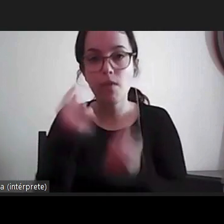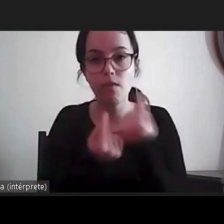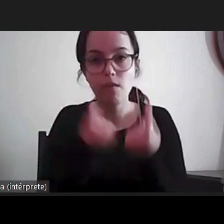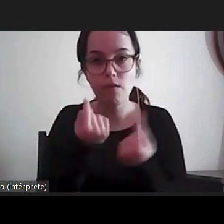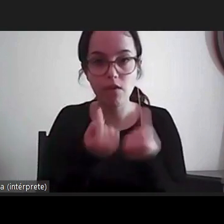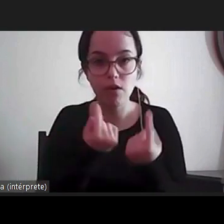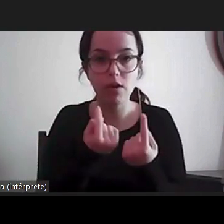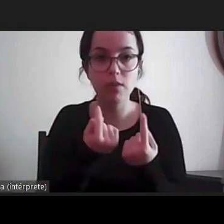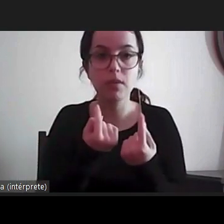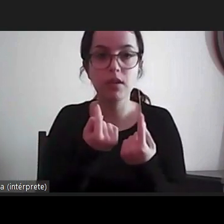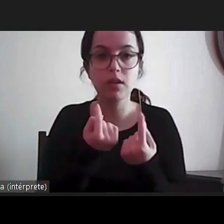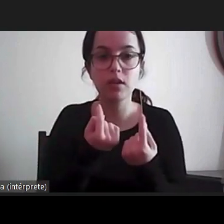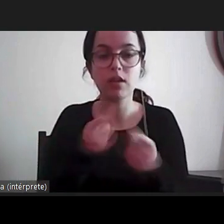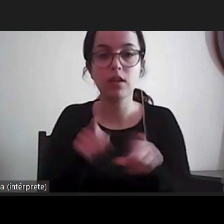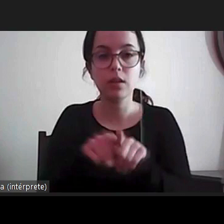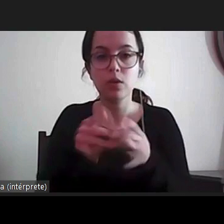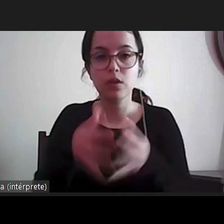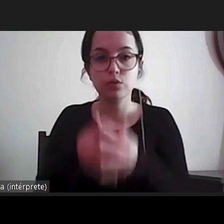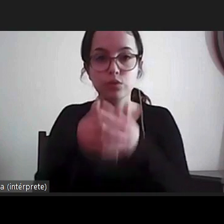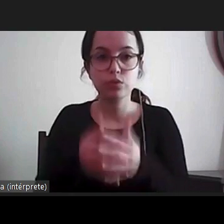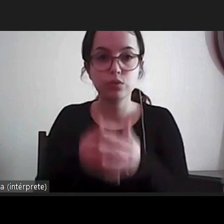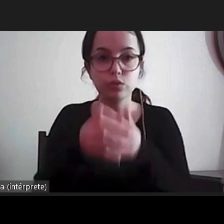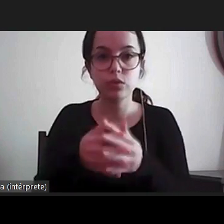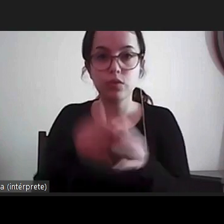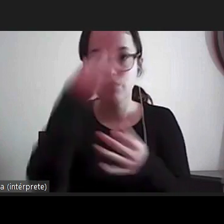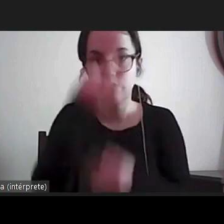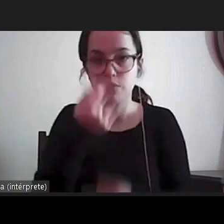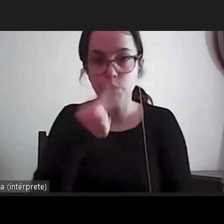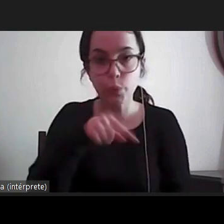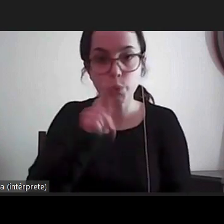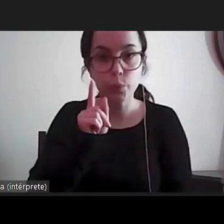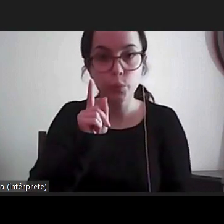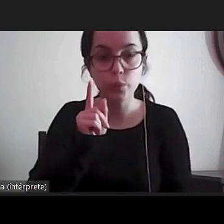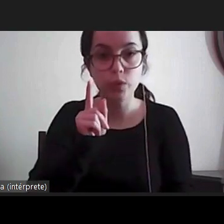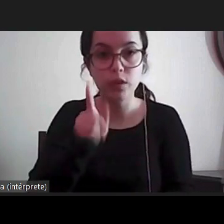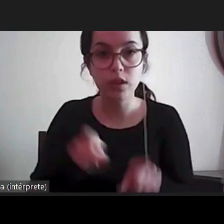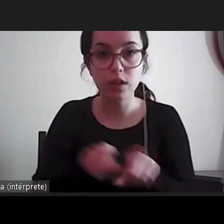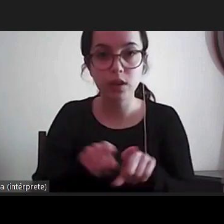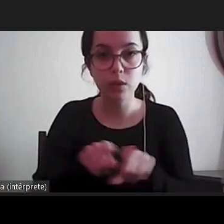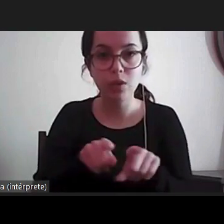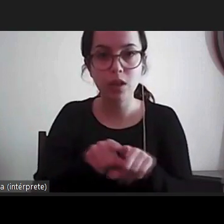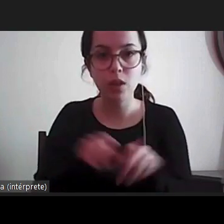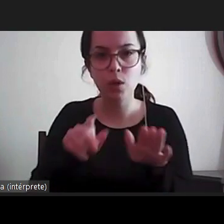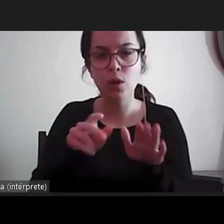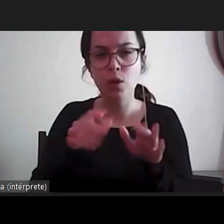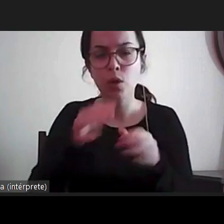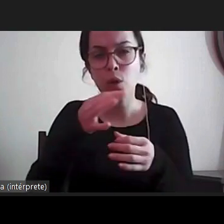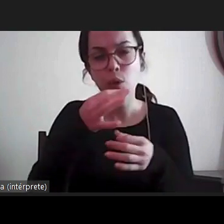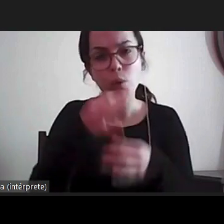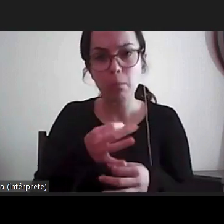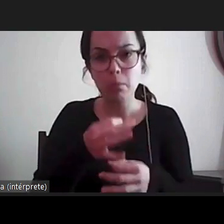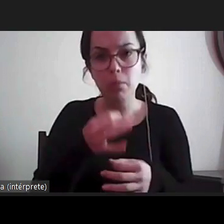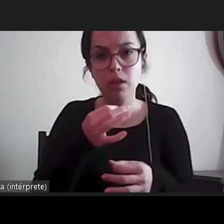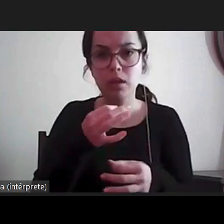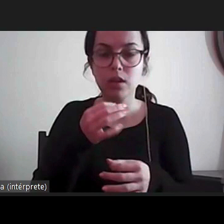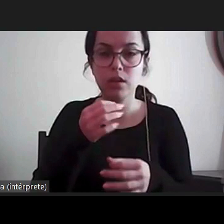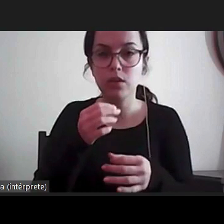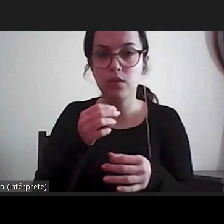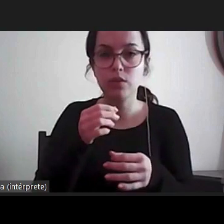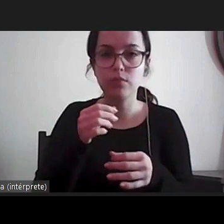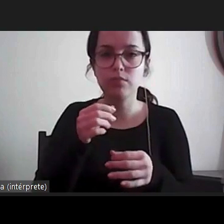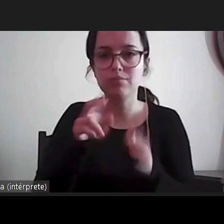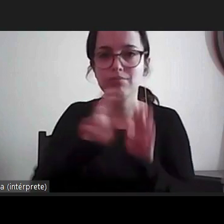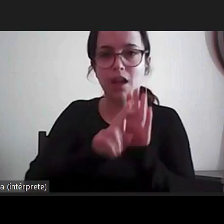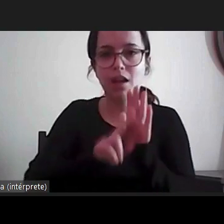deles porque como é uma estrutura ao mesmo tempo informal não tem sequer que cumprir outros requisitos que outras entidades estão